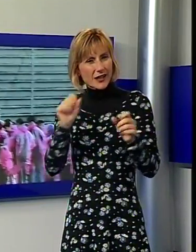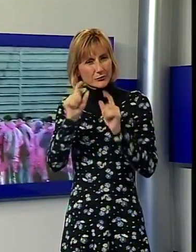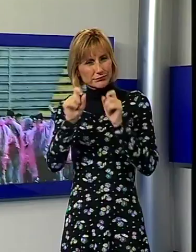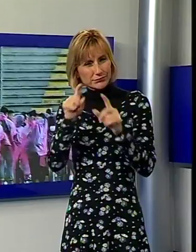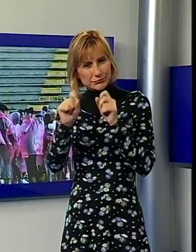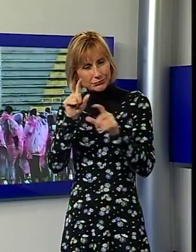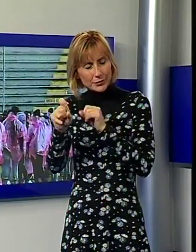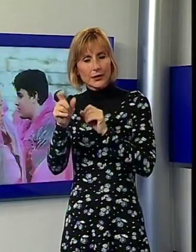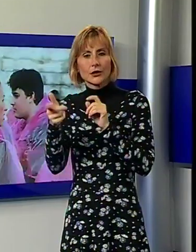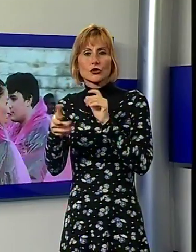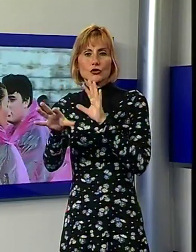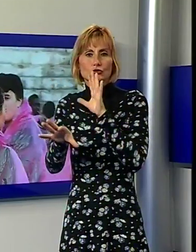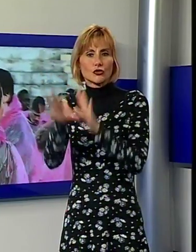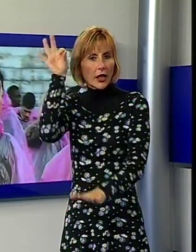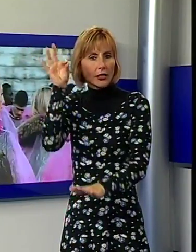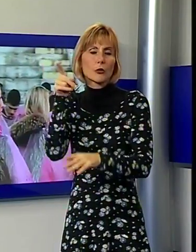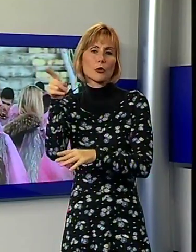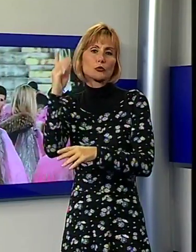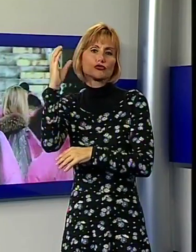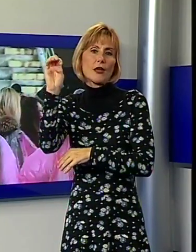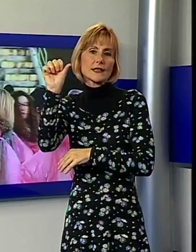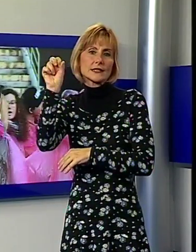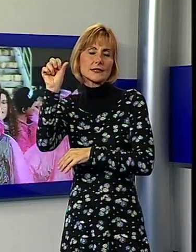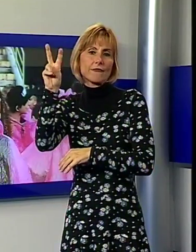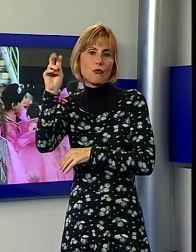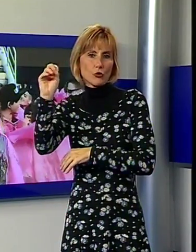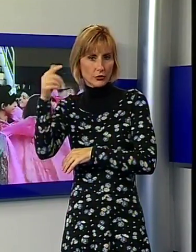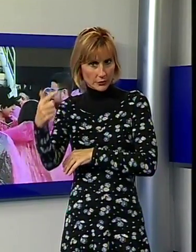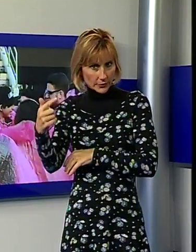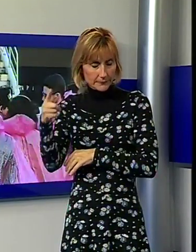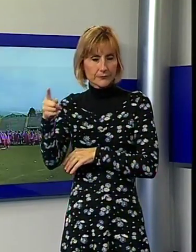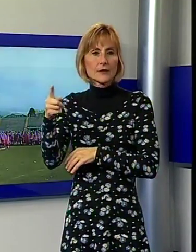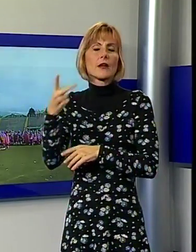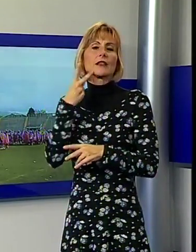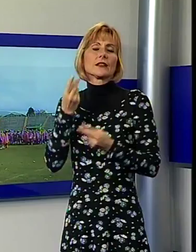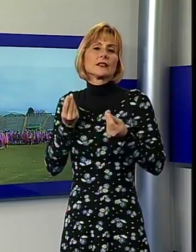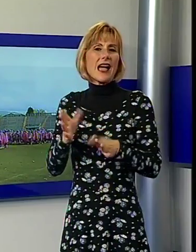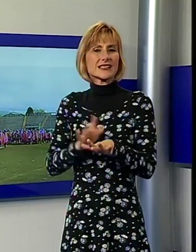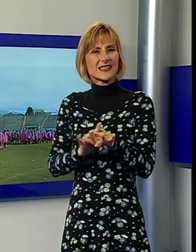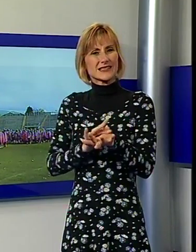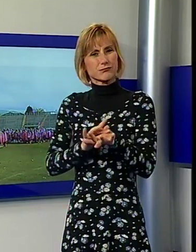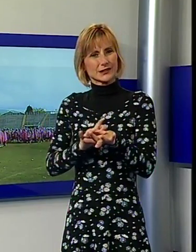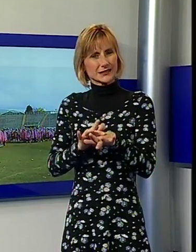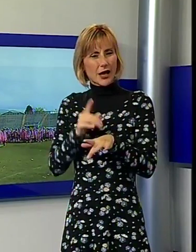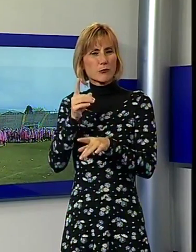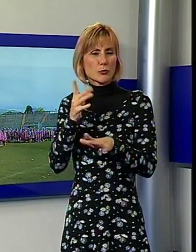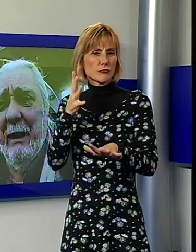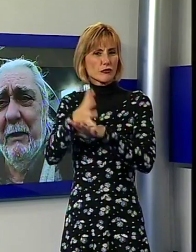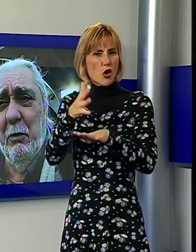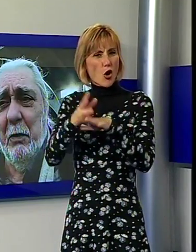modo concreto di sensibilizzare i giovani su una tematica particolarmente delicata come la violenza di genere. Anche dopo